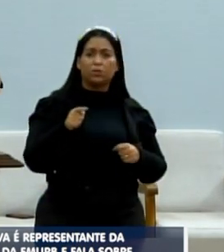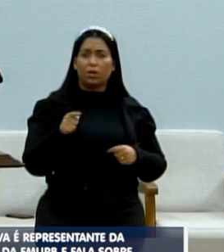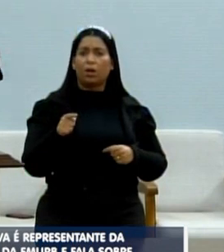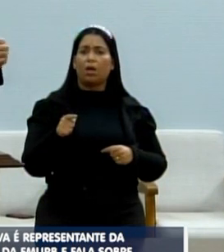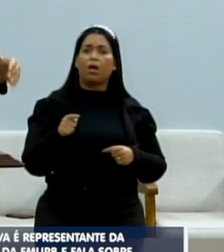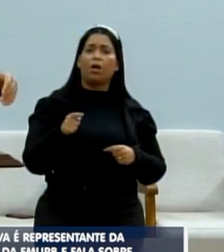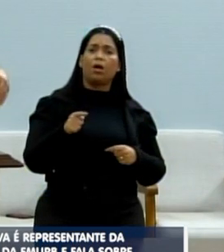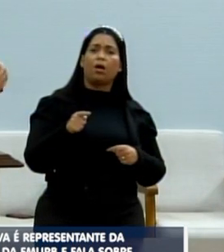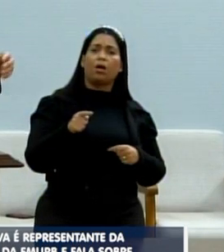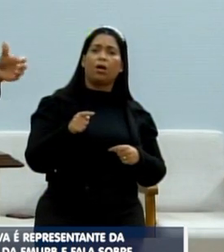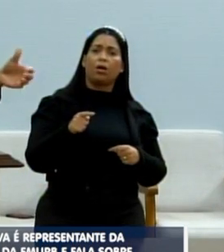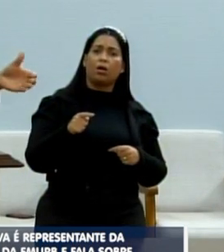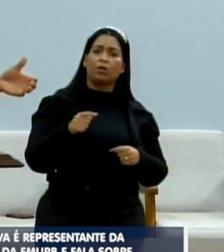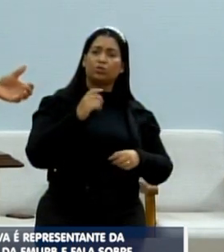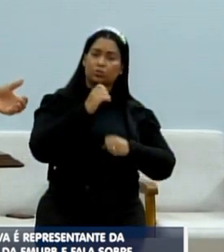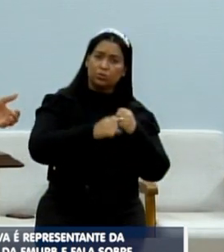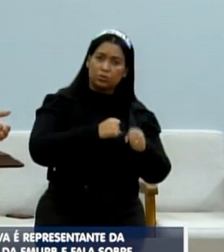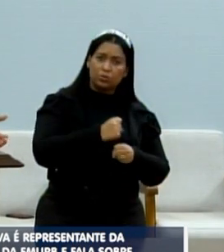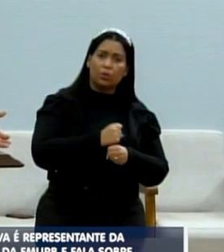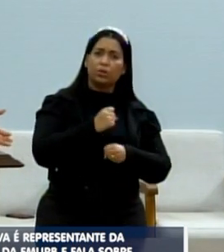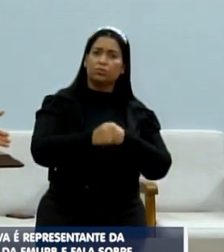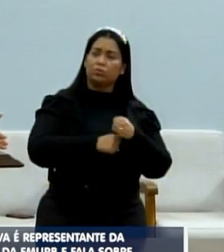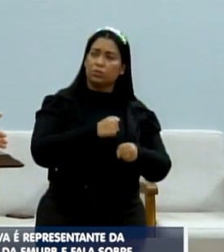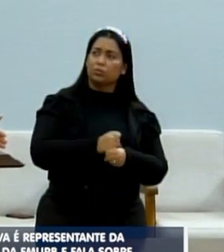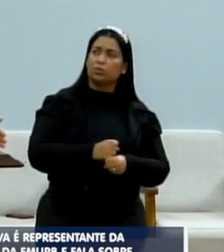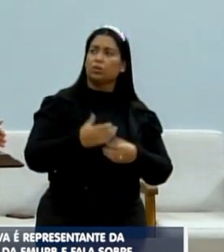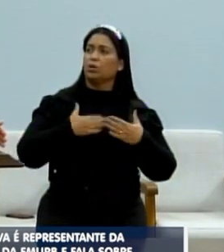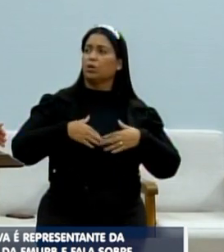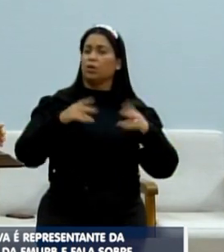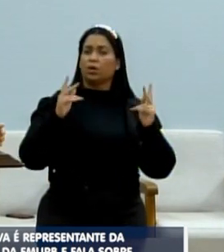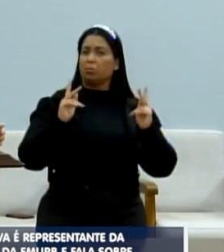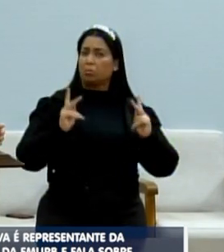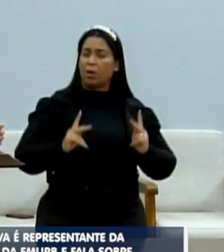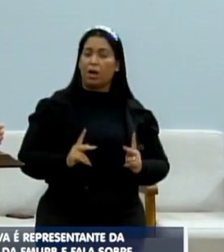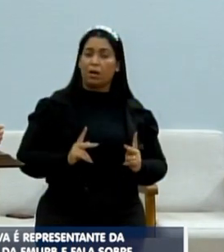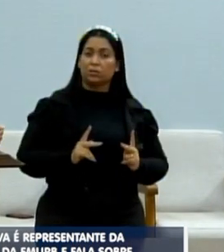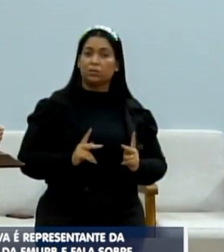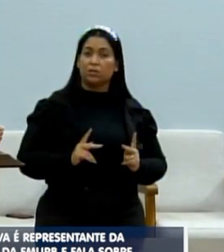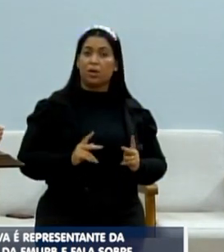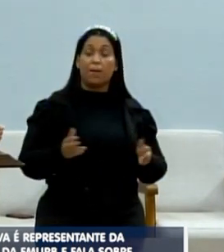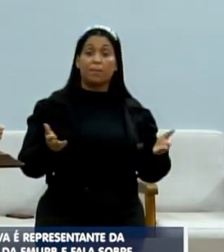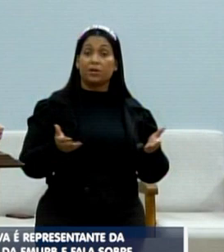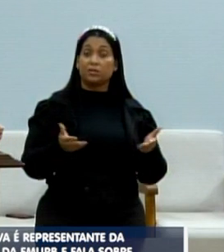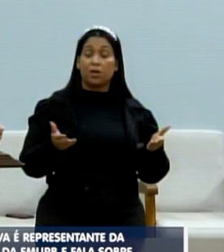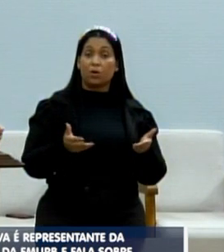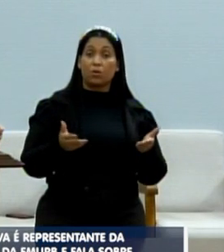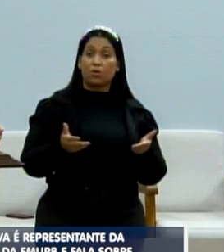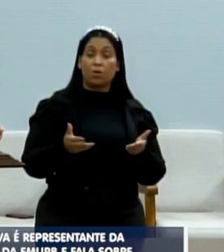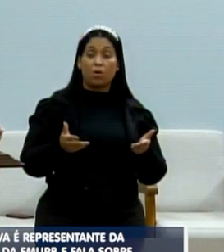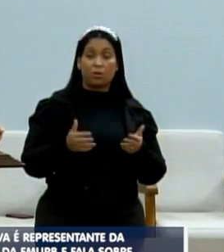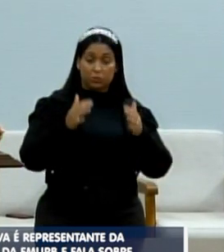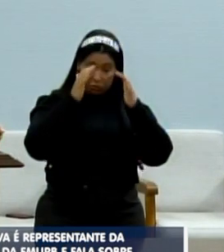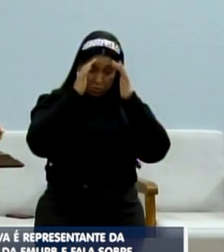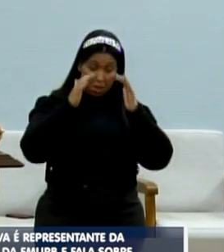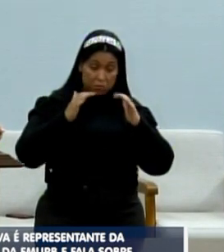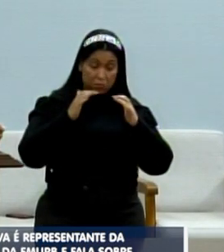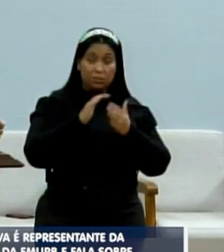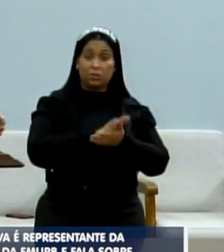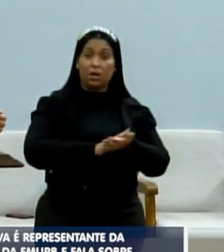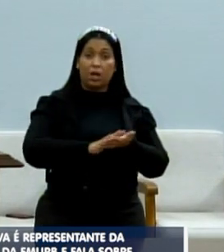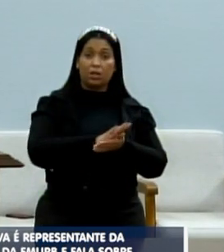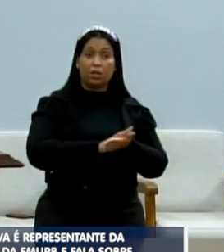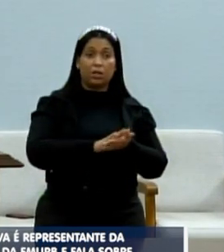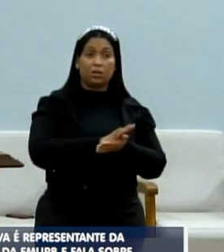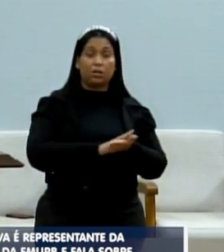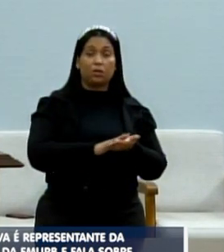de vários e vários anos, tranquilas, que respeitavam os funcionários. E a gente está com um desrespeito total, inclusive